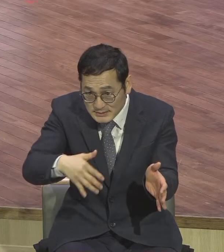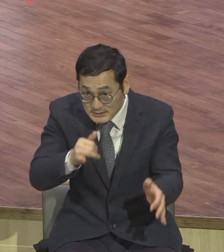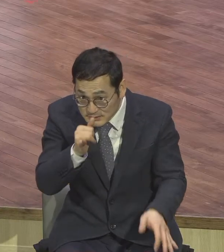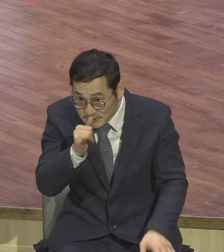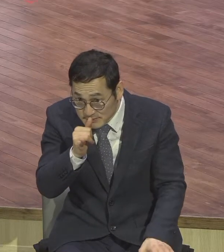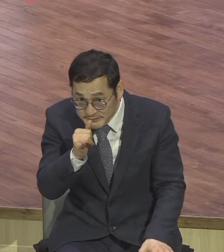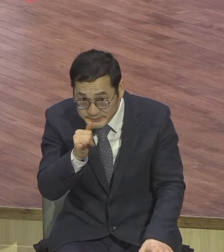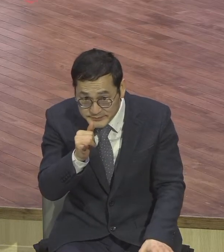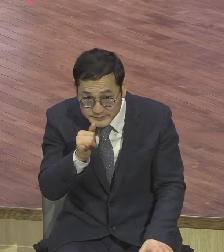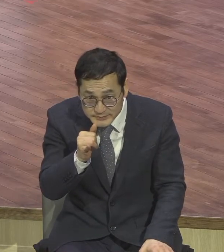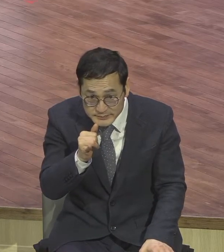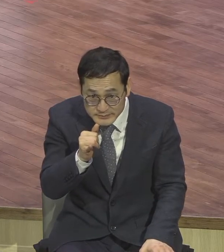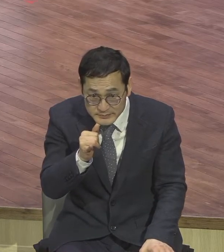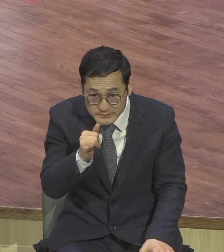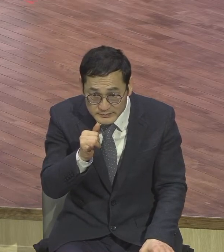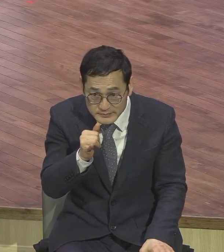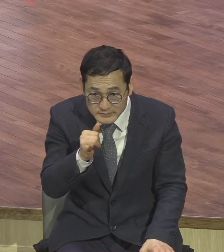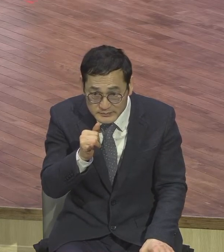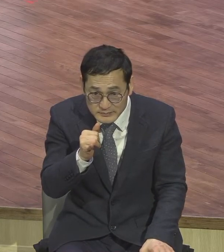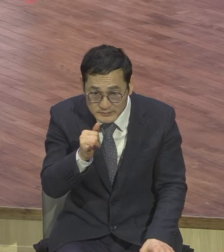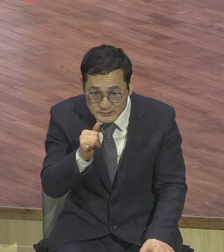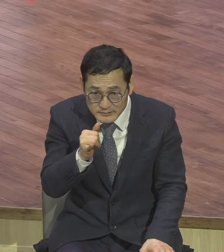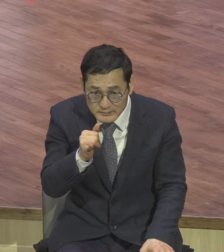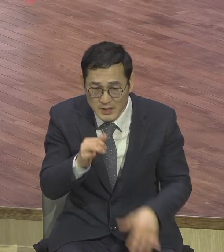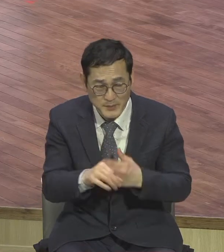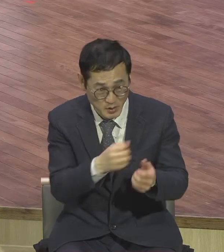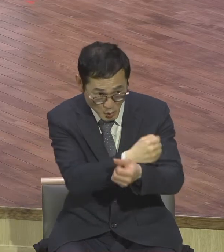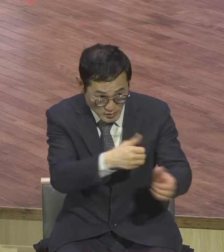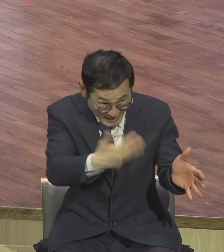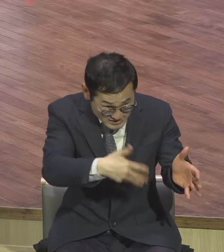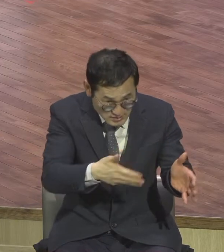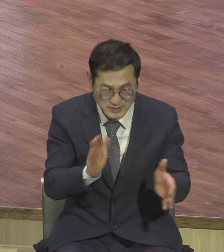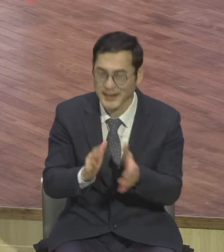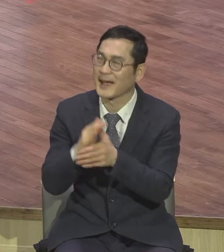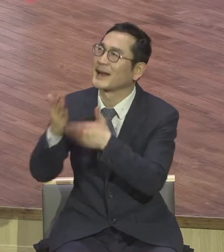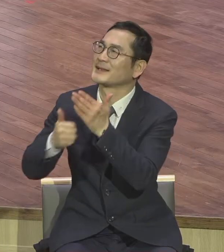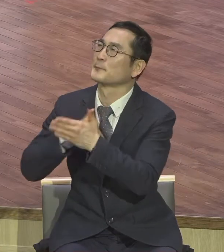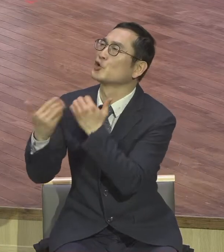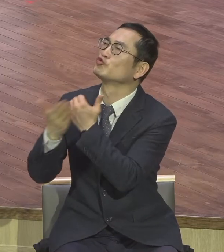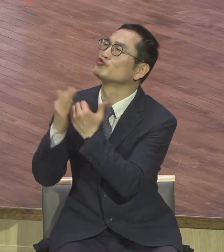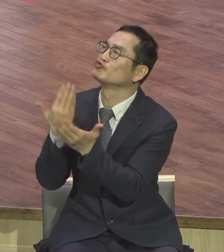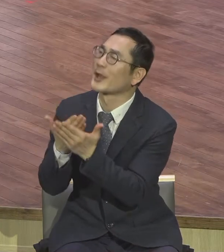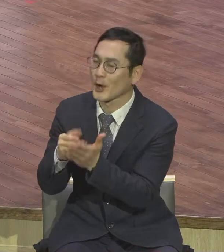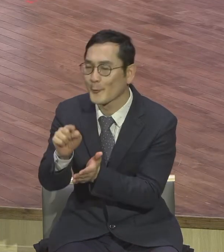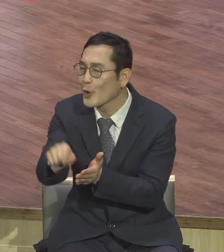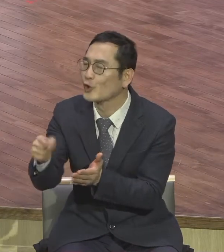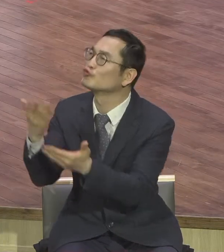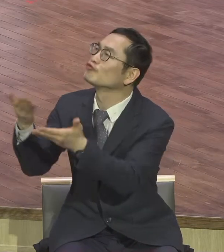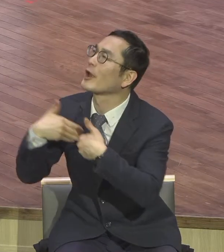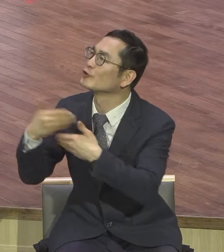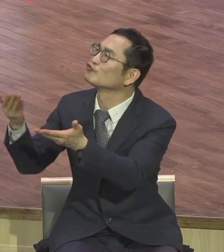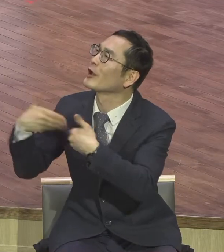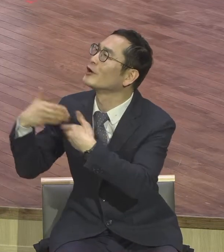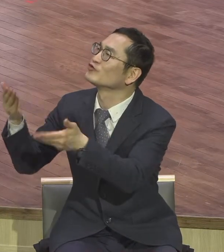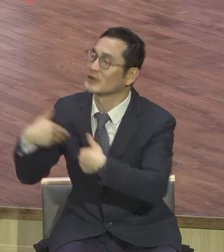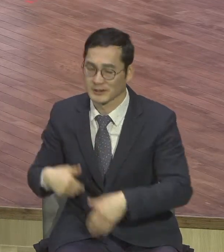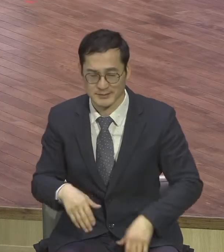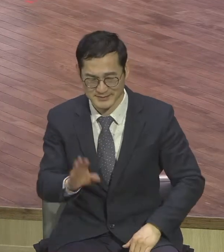여러분이 기도하나는 못 듣습니다 덜어주지 않습니다 가서 용서해, 가서 화해하고 와 화해해